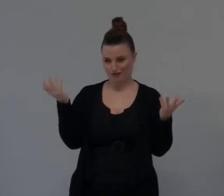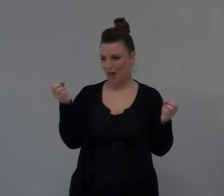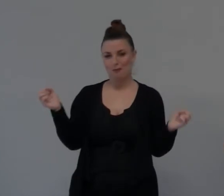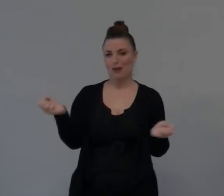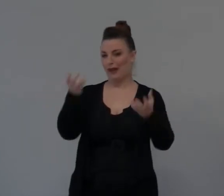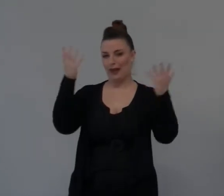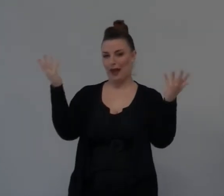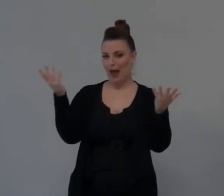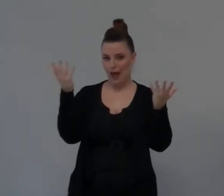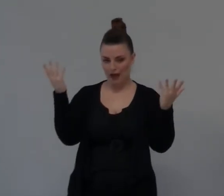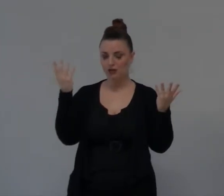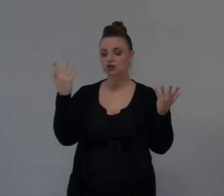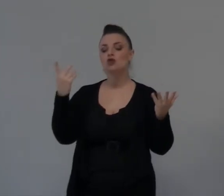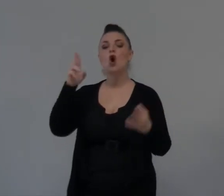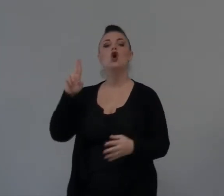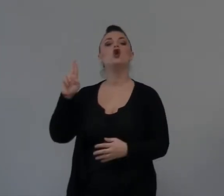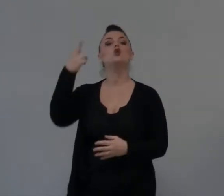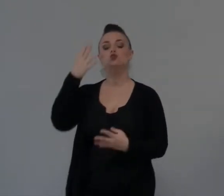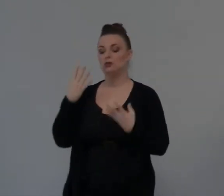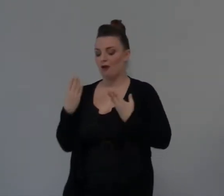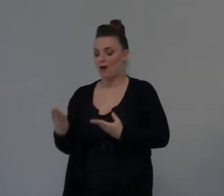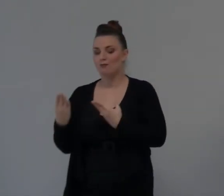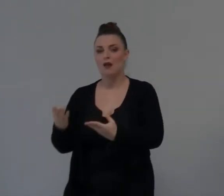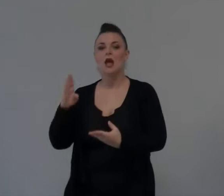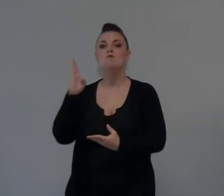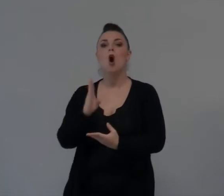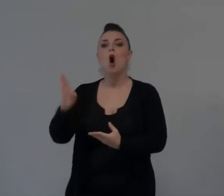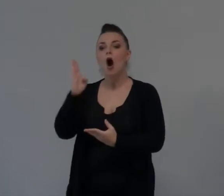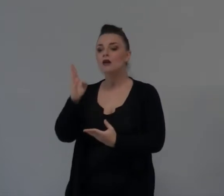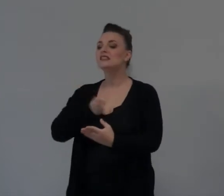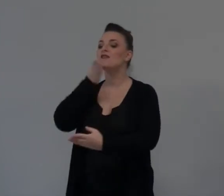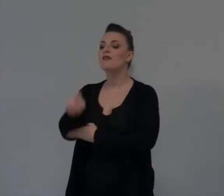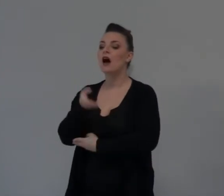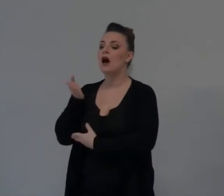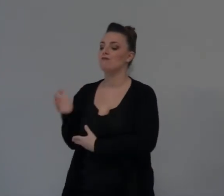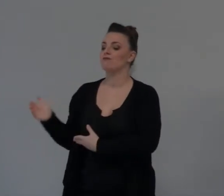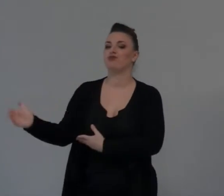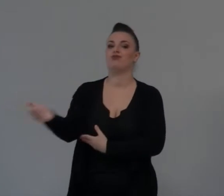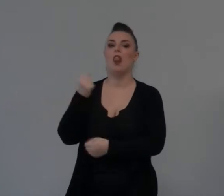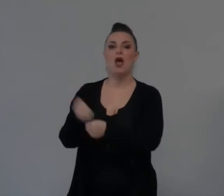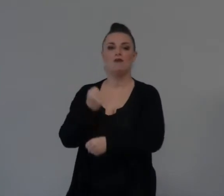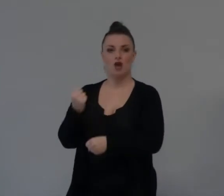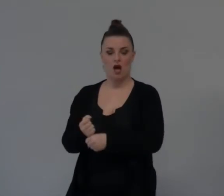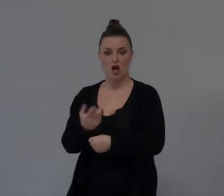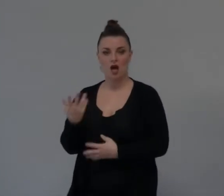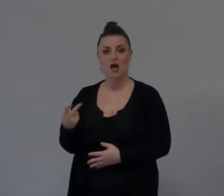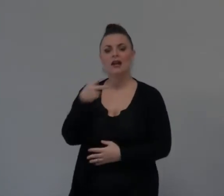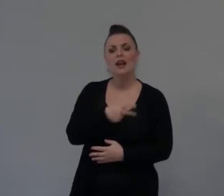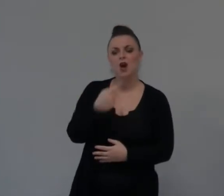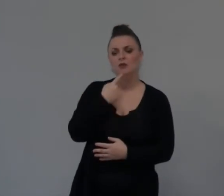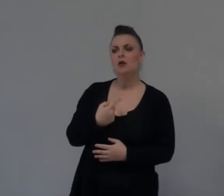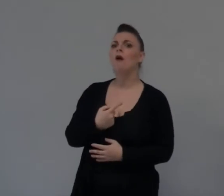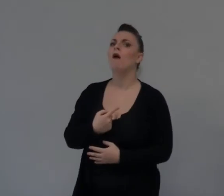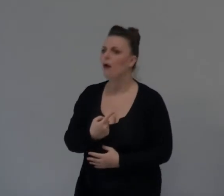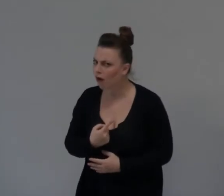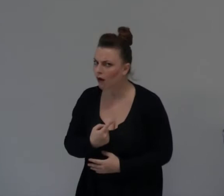di Boa. Era per caso. E Naomi aveva detto, guarda un po', e che per caso,